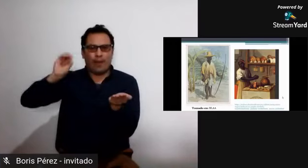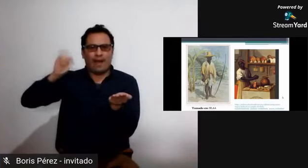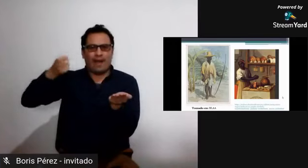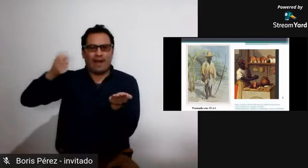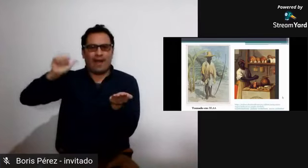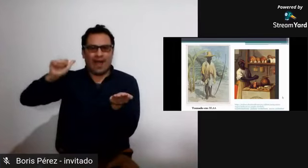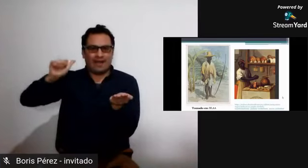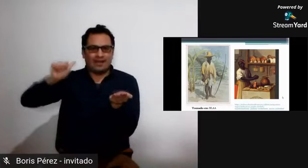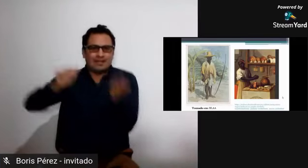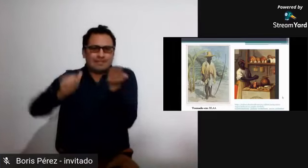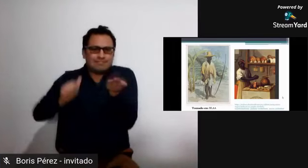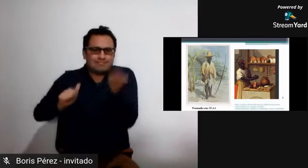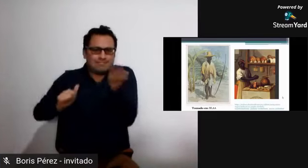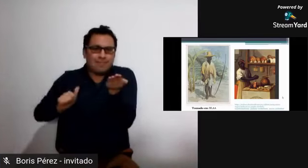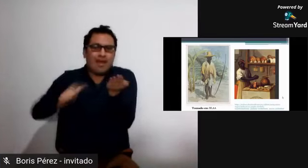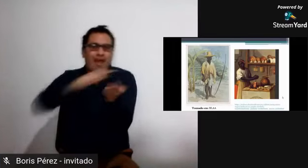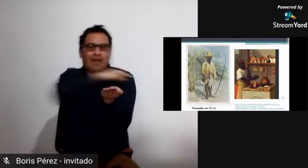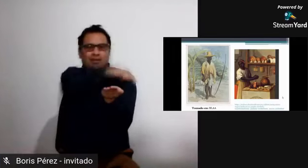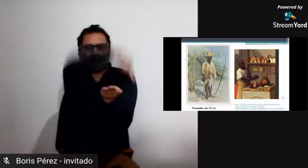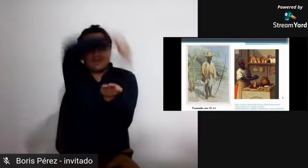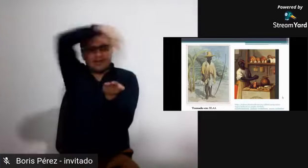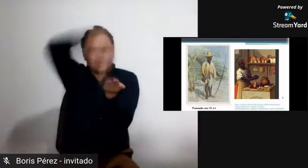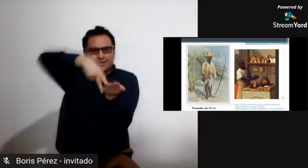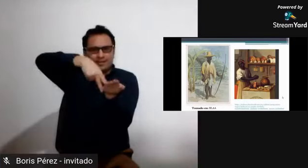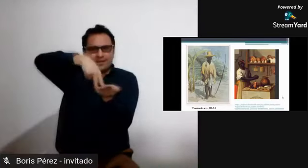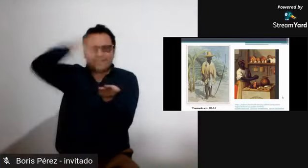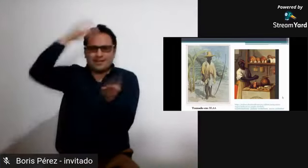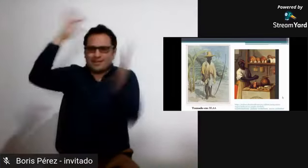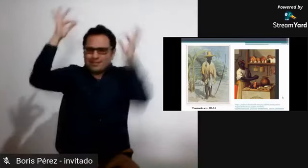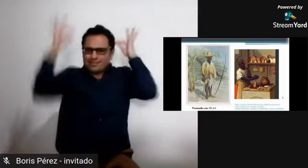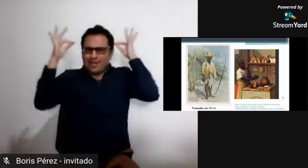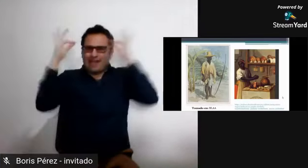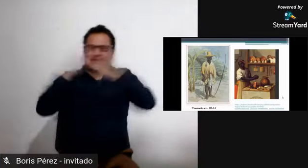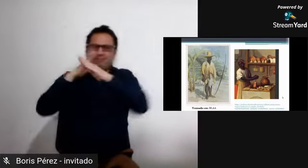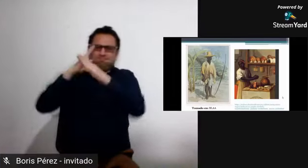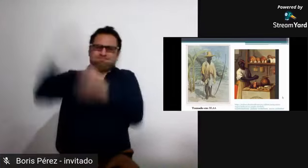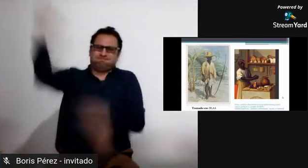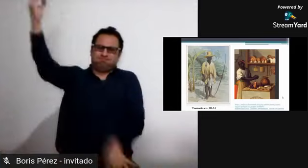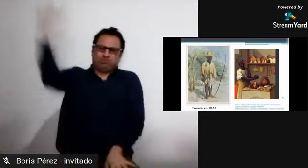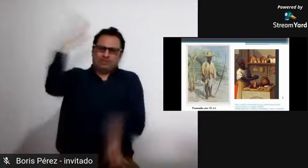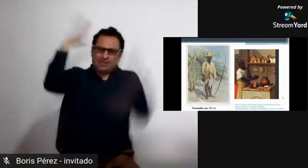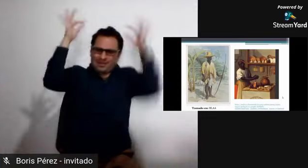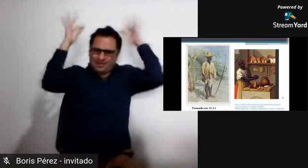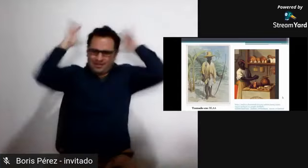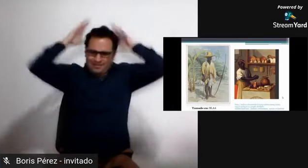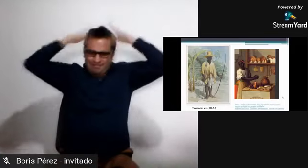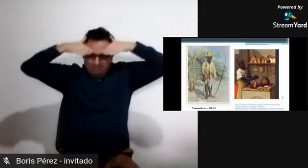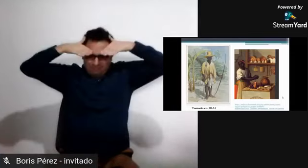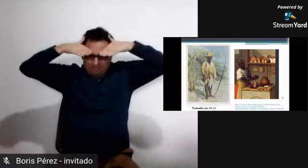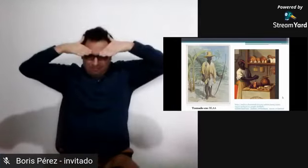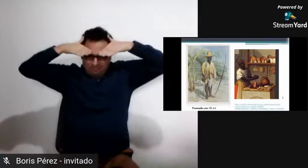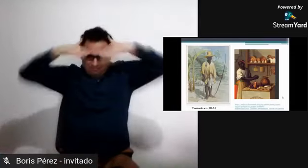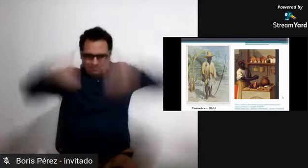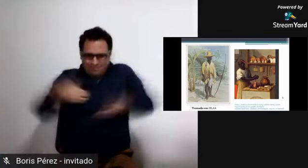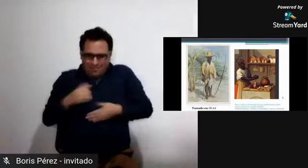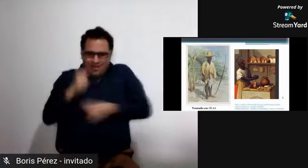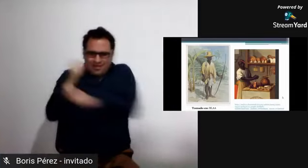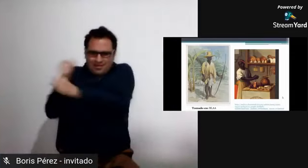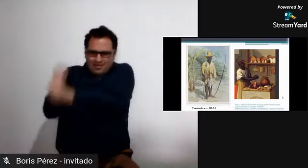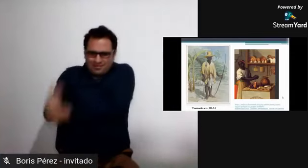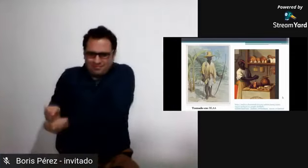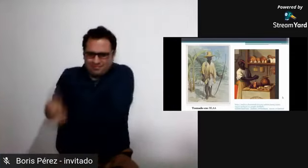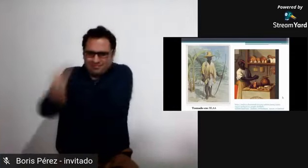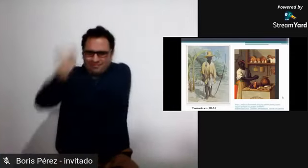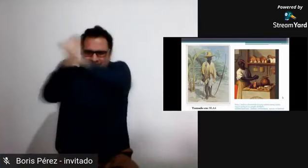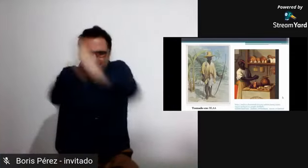elaborar pequeños botes para precisamente poder